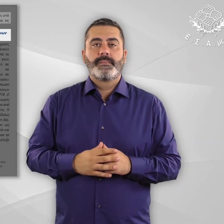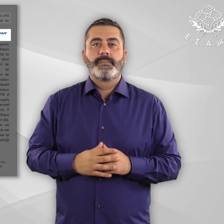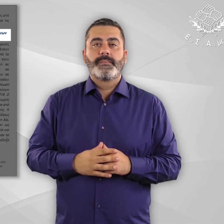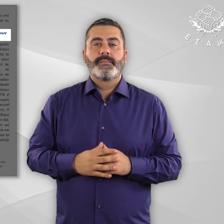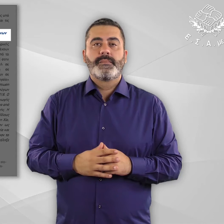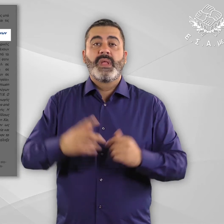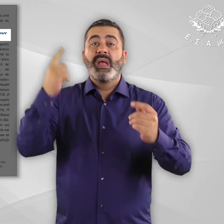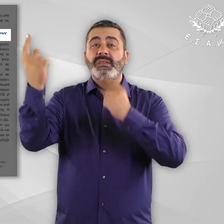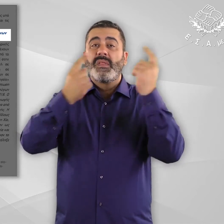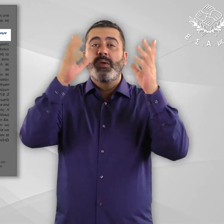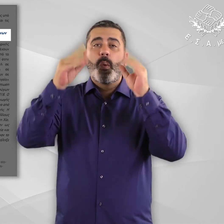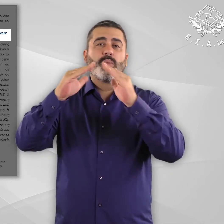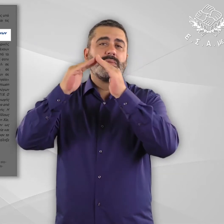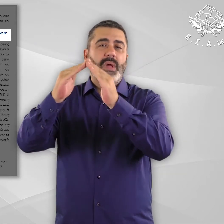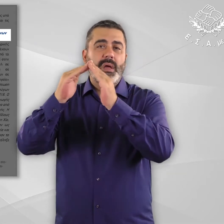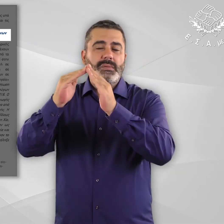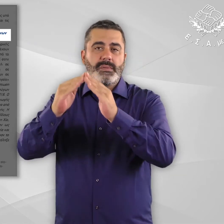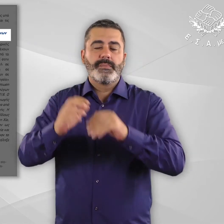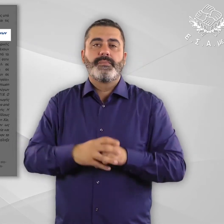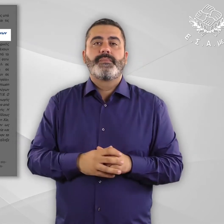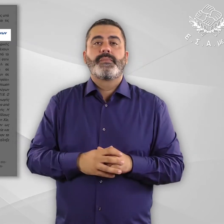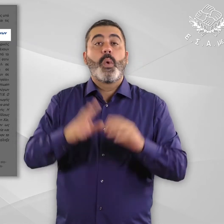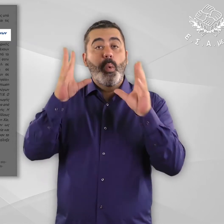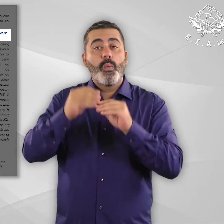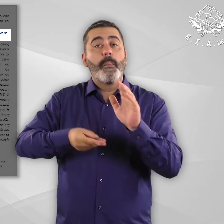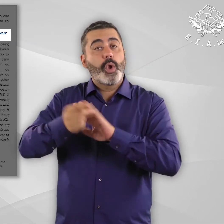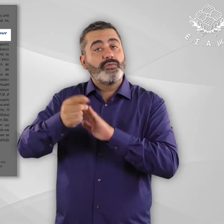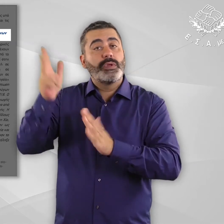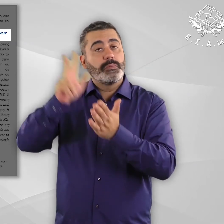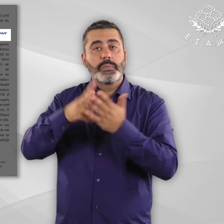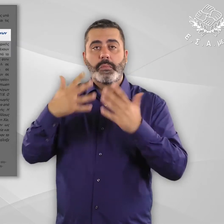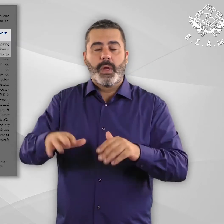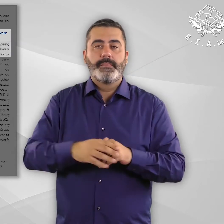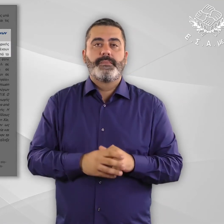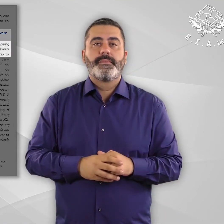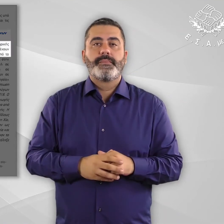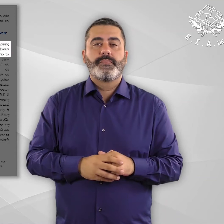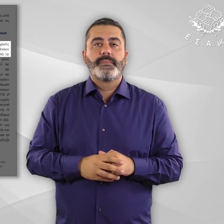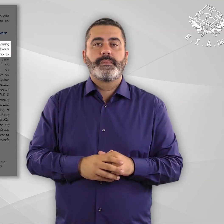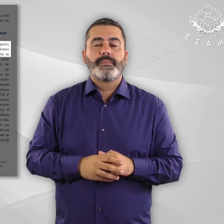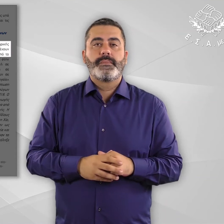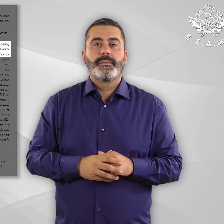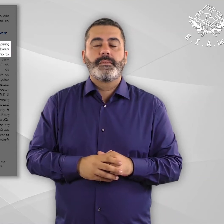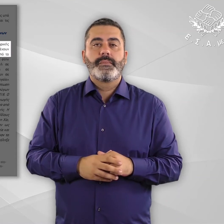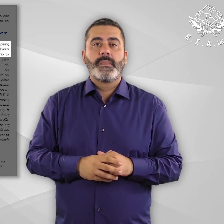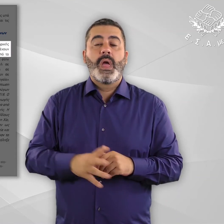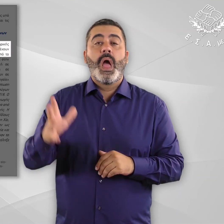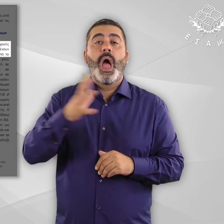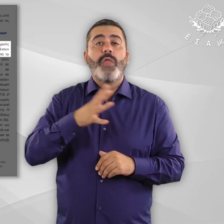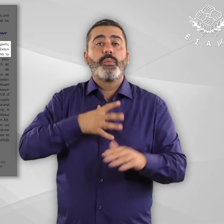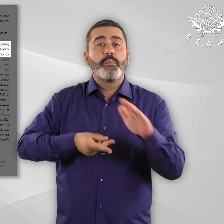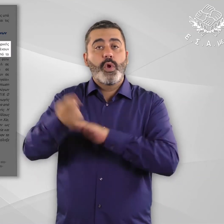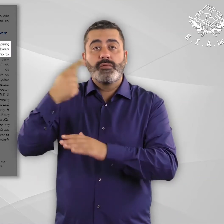Υποενότητα, συνθήκες ταίβασης και διαβίωσης αναγνωρισμένων προσφύγων. Οι αναγνωρισμένοι πρόσφυγες και η